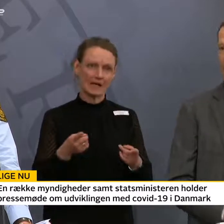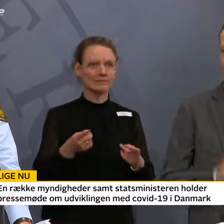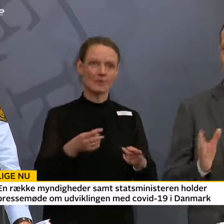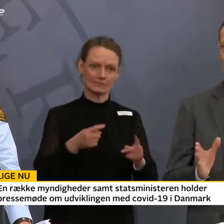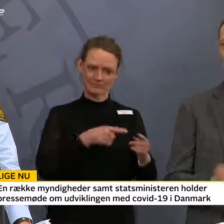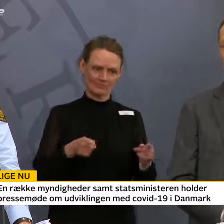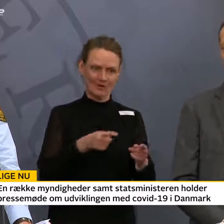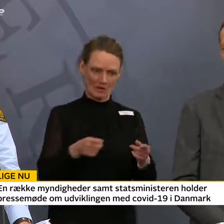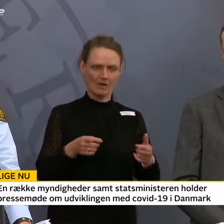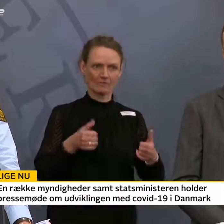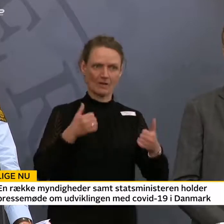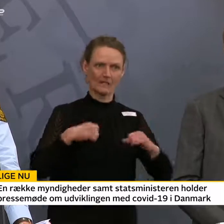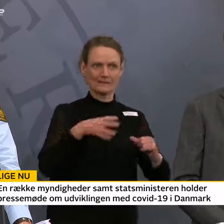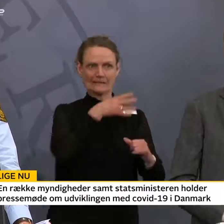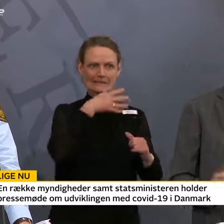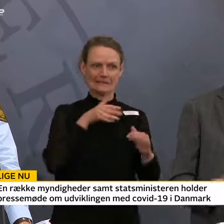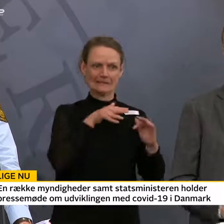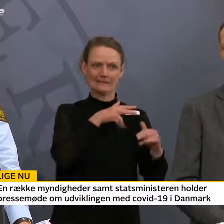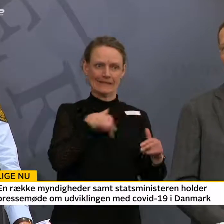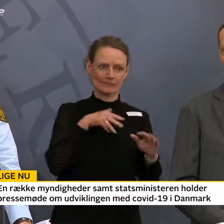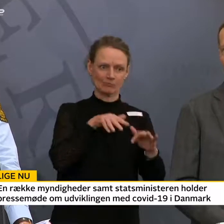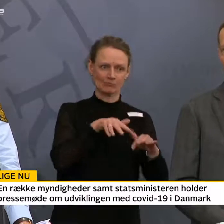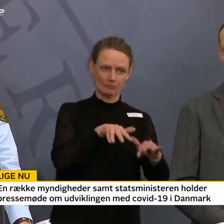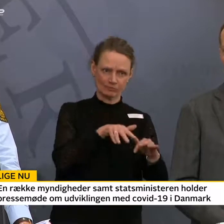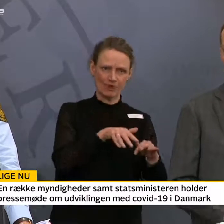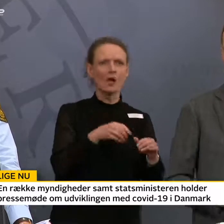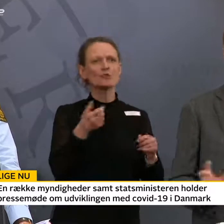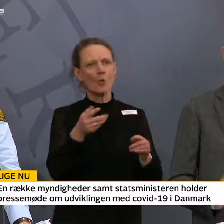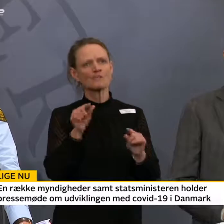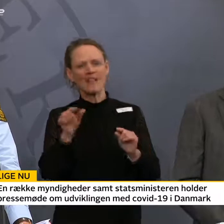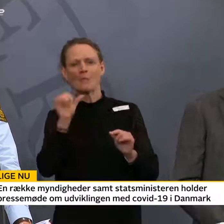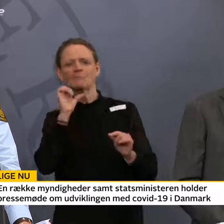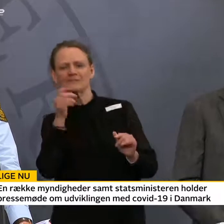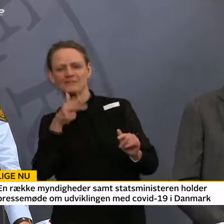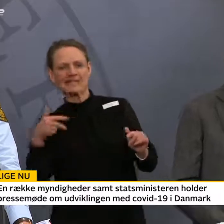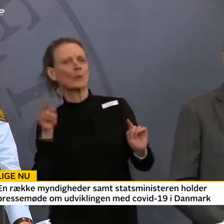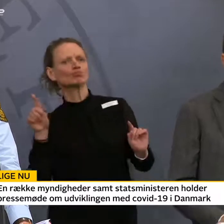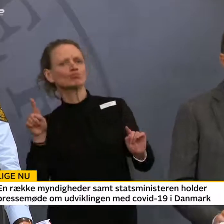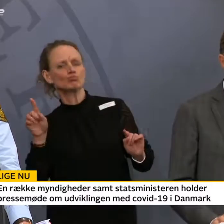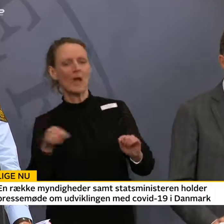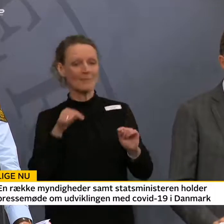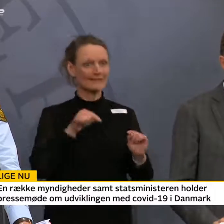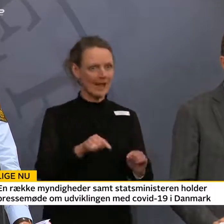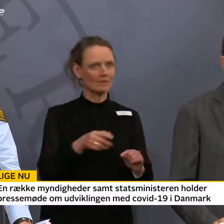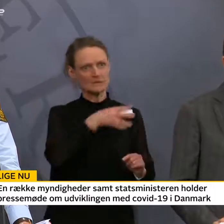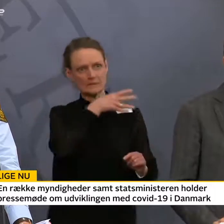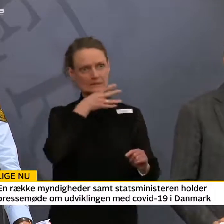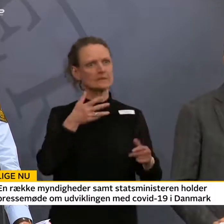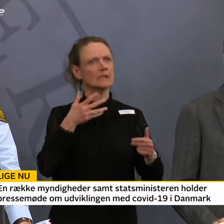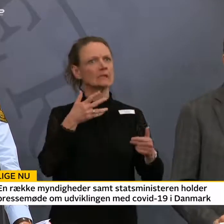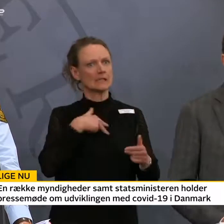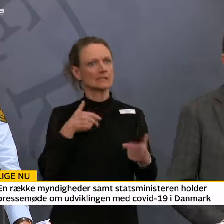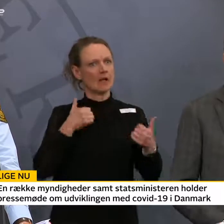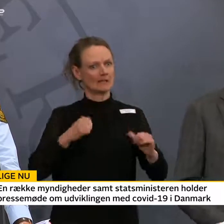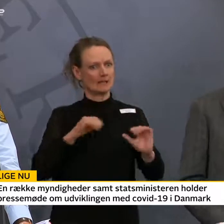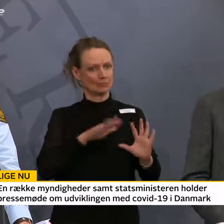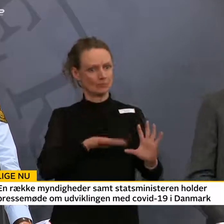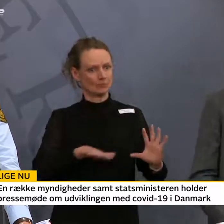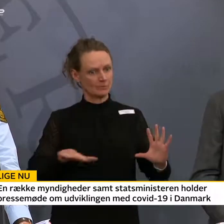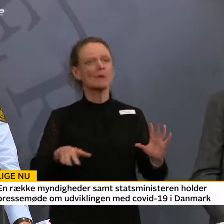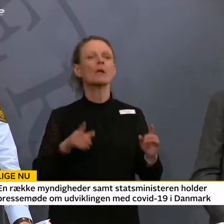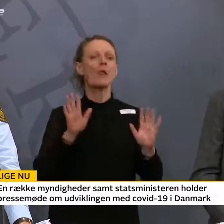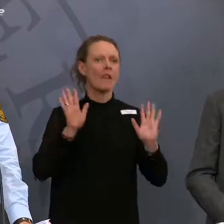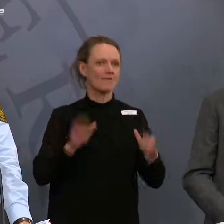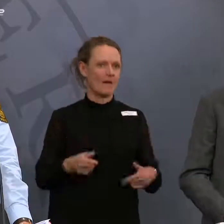bekymret for. Men de steder, hvor der er mange danskere ude, og hvor sundhedssystemerne ikke er stærk, det er dem, vi så også nu sætter vejledningen op på og siger, at man